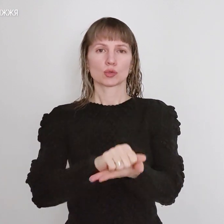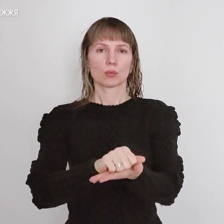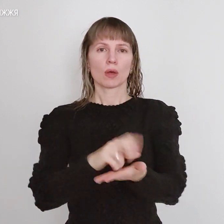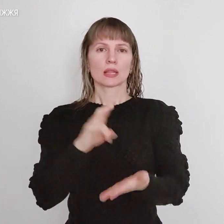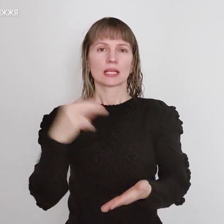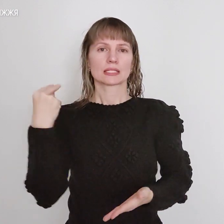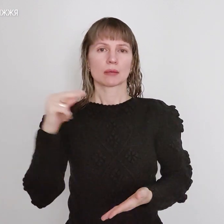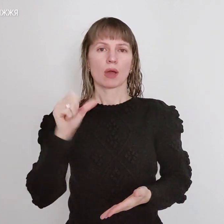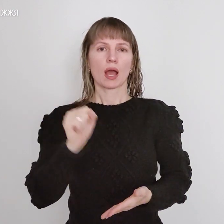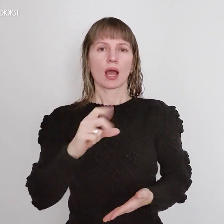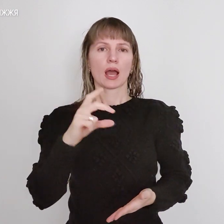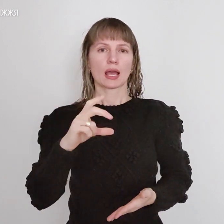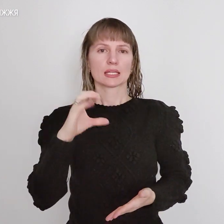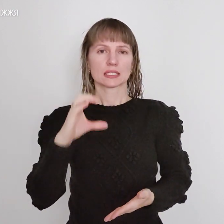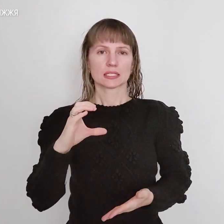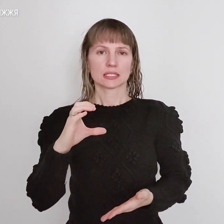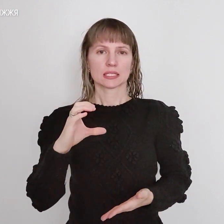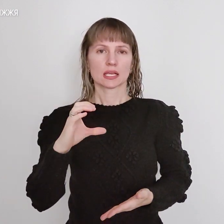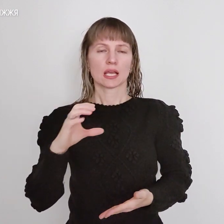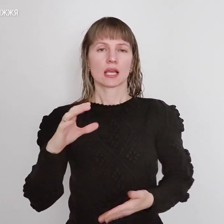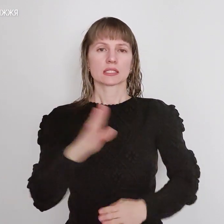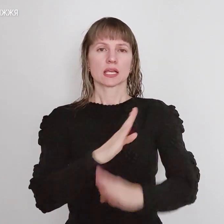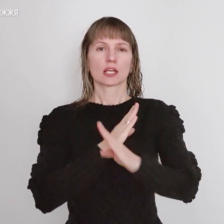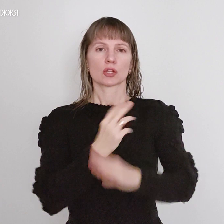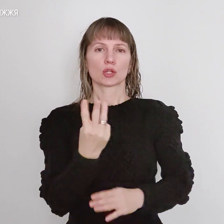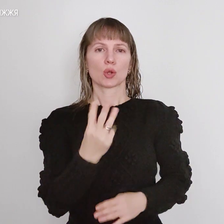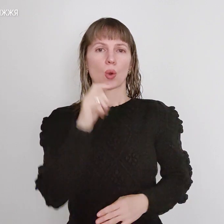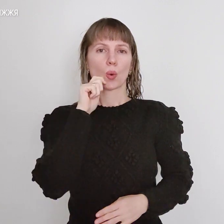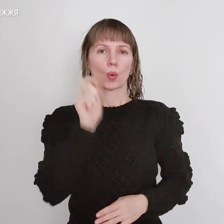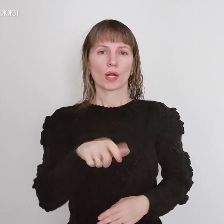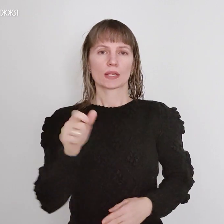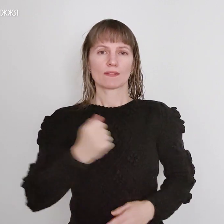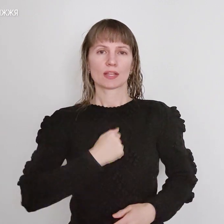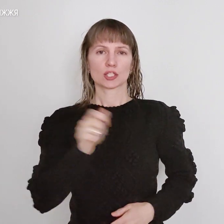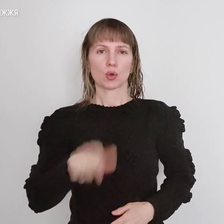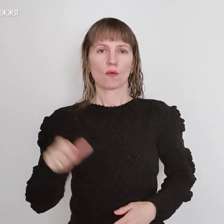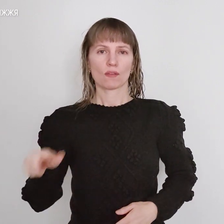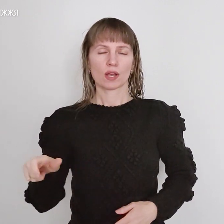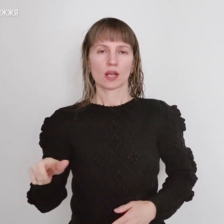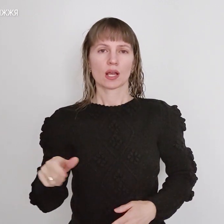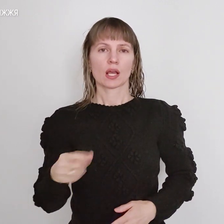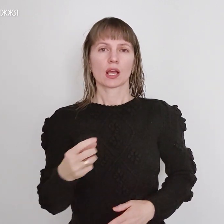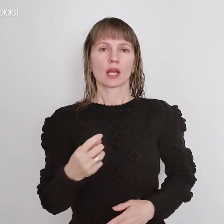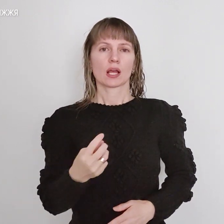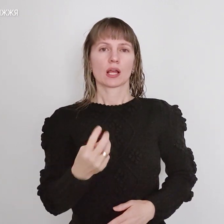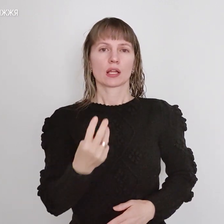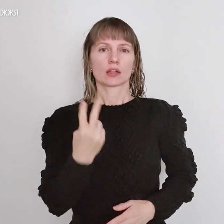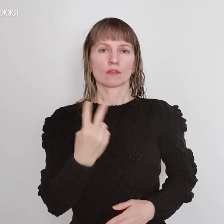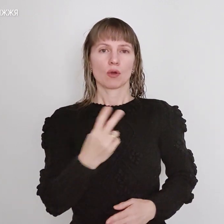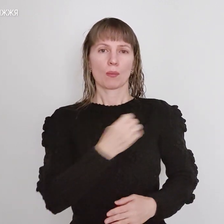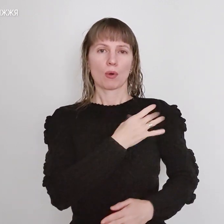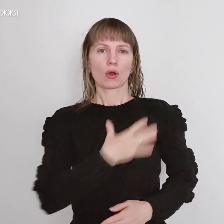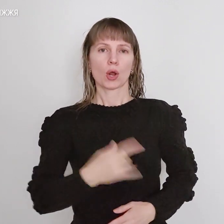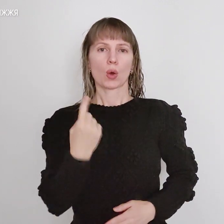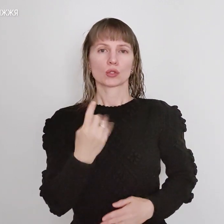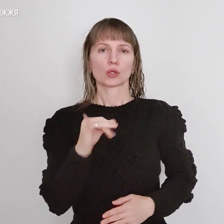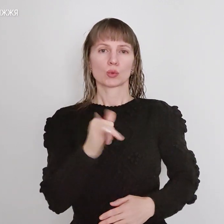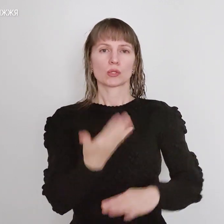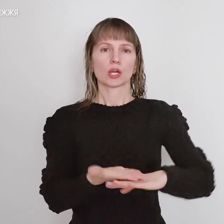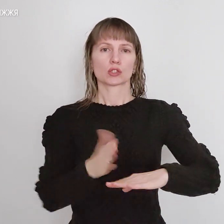Запорізькій атомній електростанції загинуло троє українських військових, двоє поранені, зокрема один у тяжкому стані.